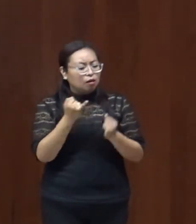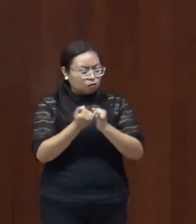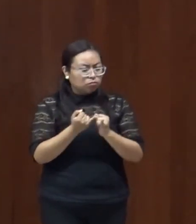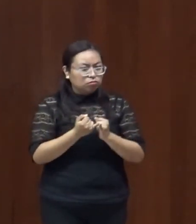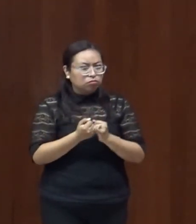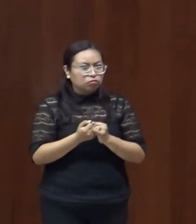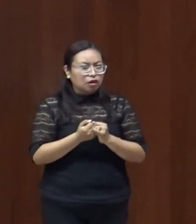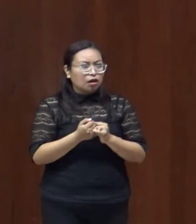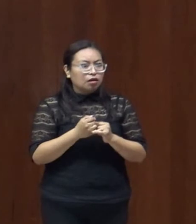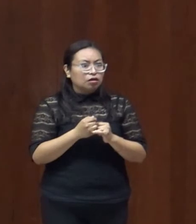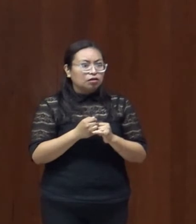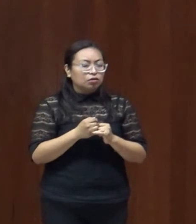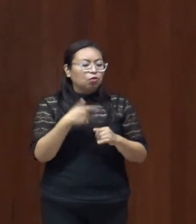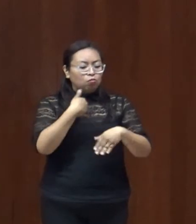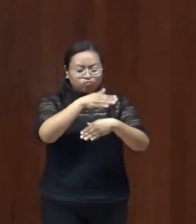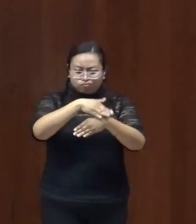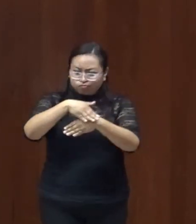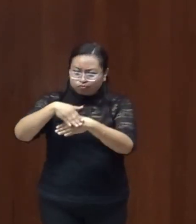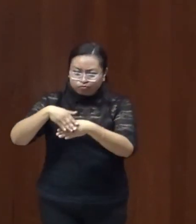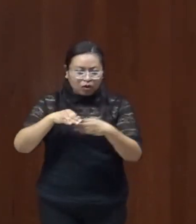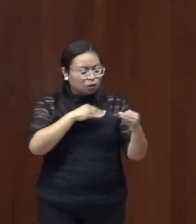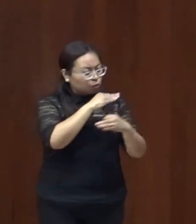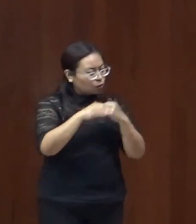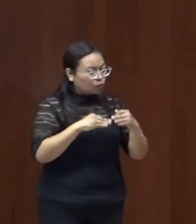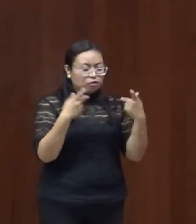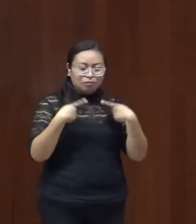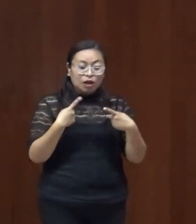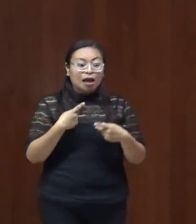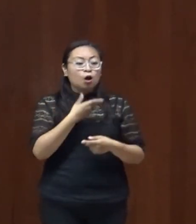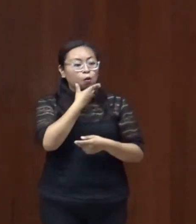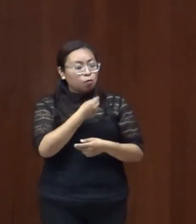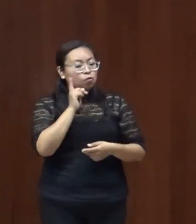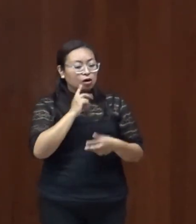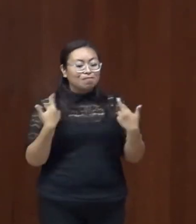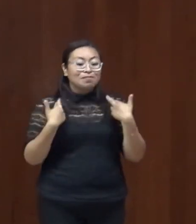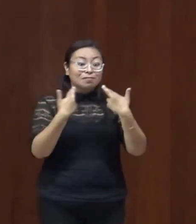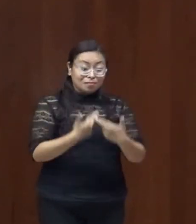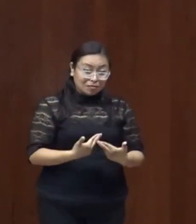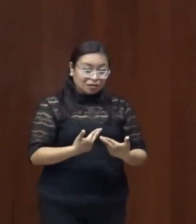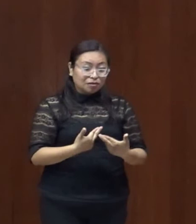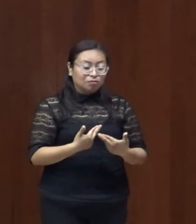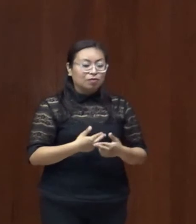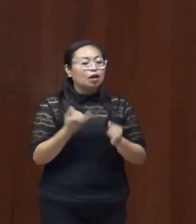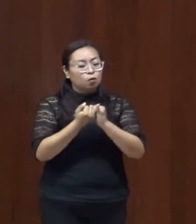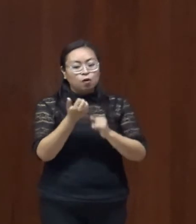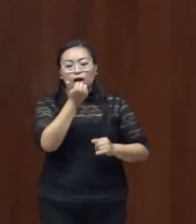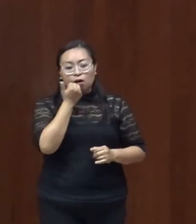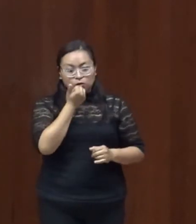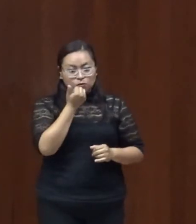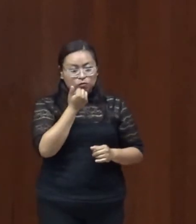además hacer hacer el llamado a las y los profesores y compañeros compañeras alumnas